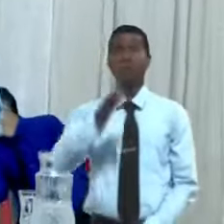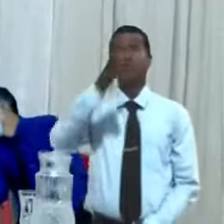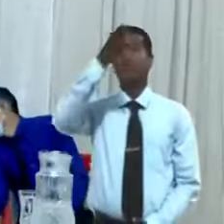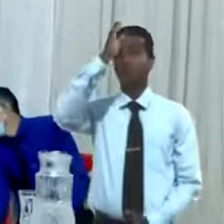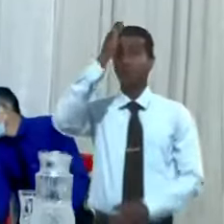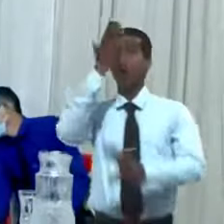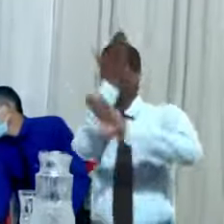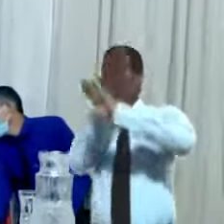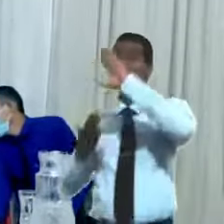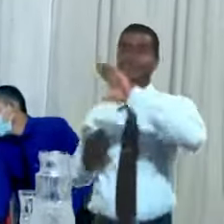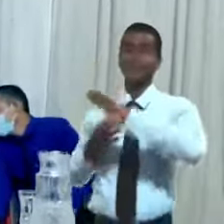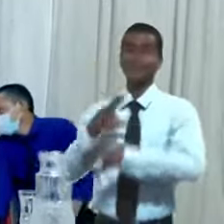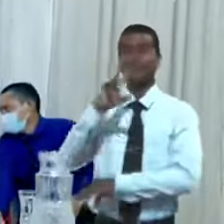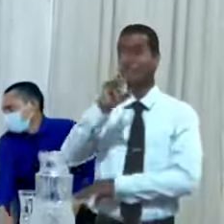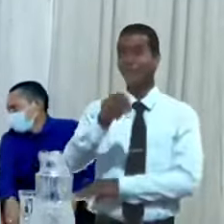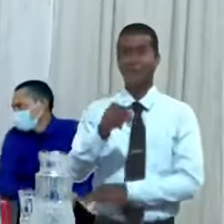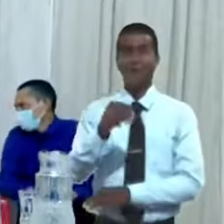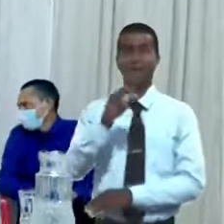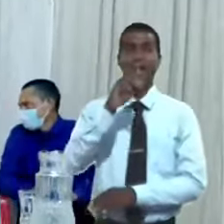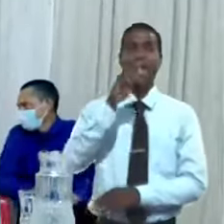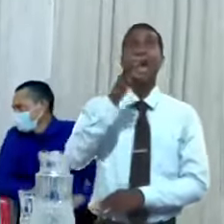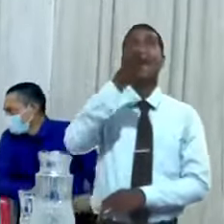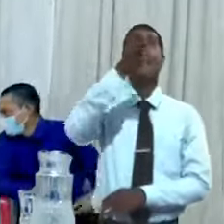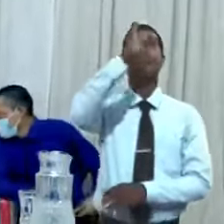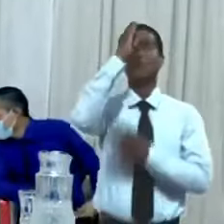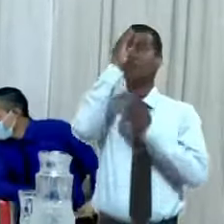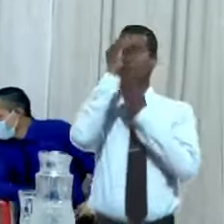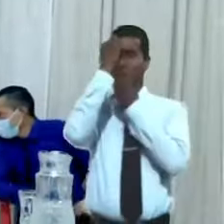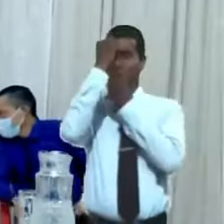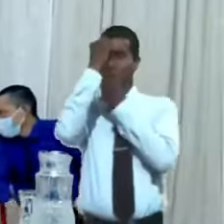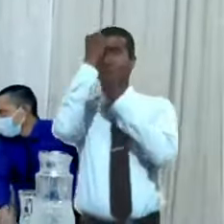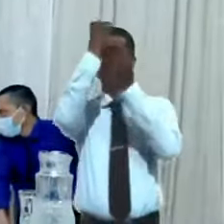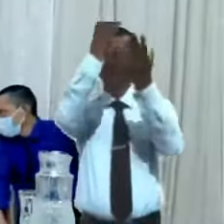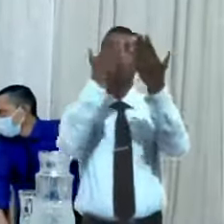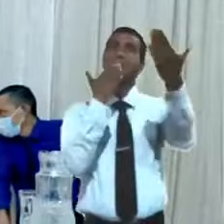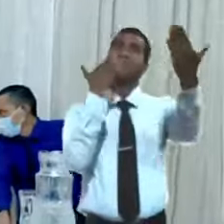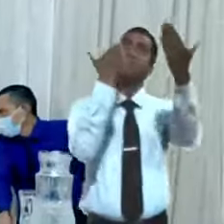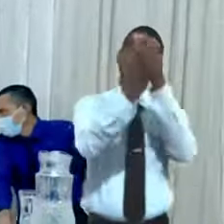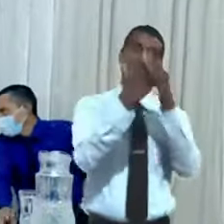puede reclamar a Dios solo se le debe agradecer